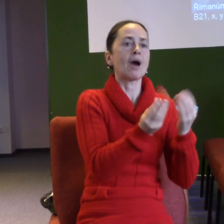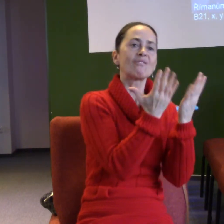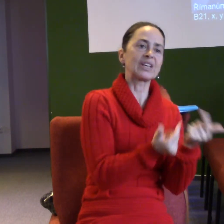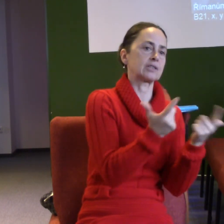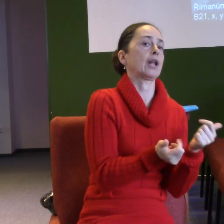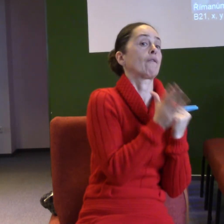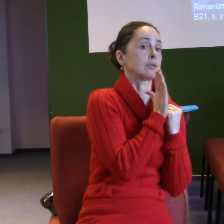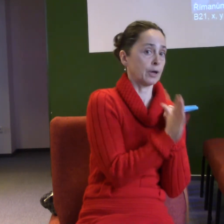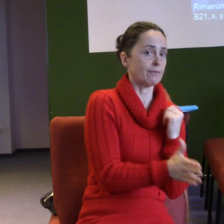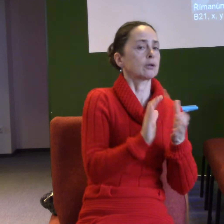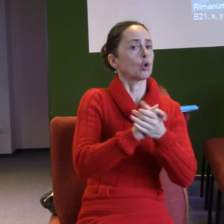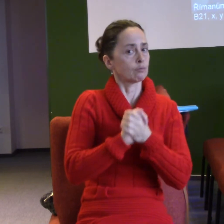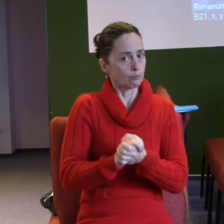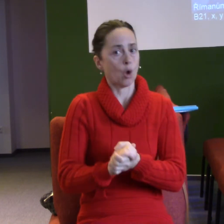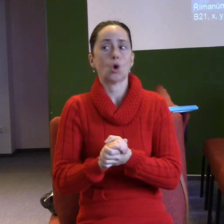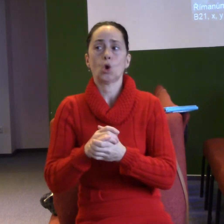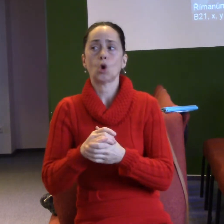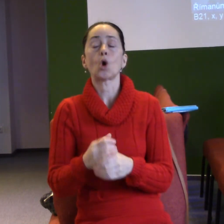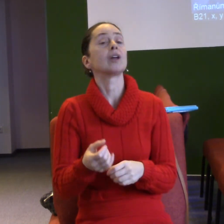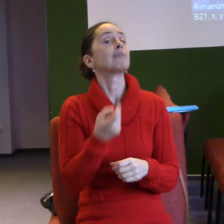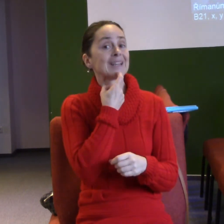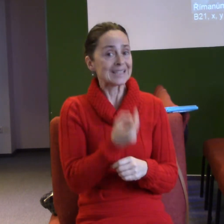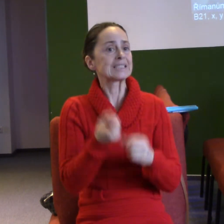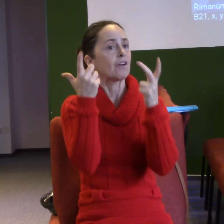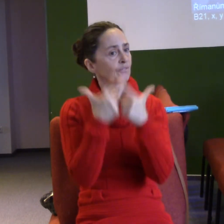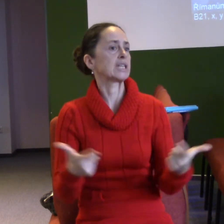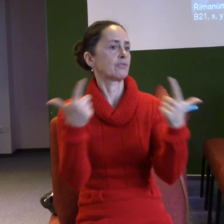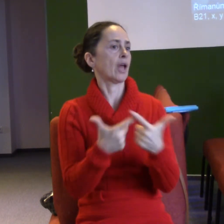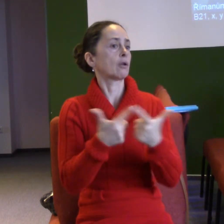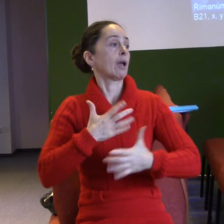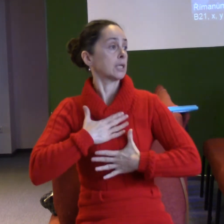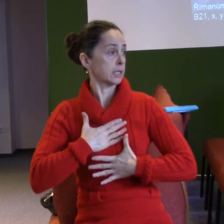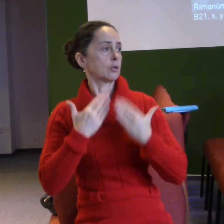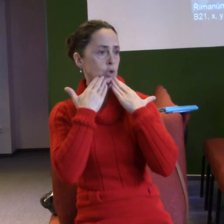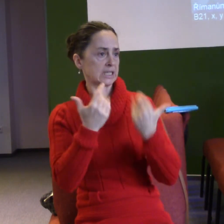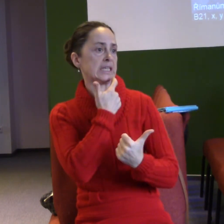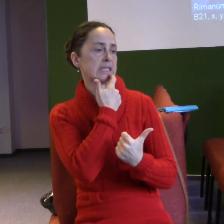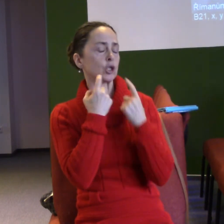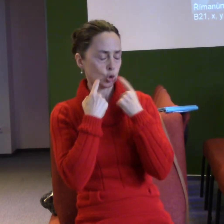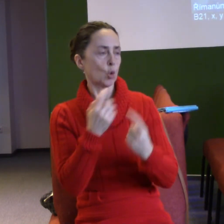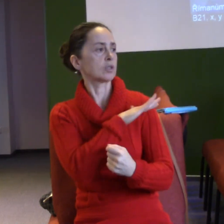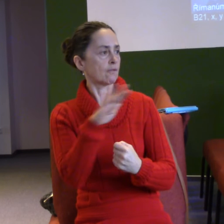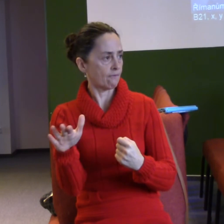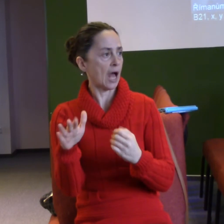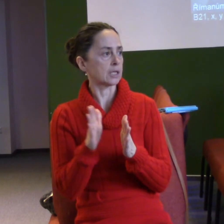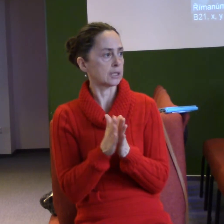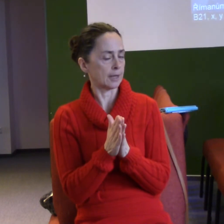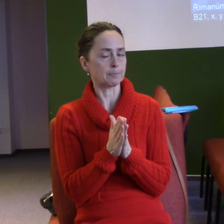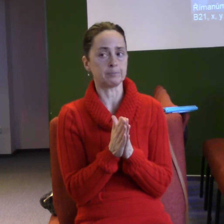to budou jiná kázání, ale chci mluvit o radosti v duchu svatém. Když bychom ještě poskočili o kousíček dál v listu do